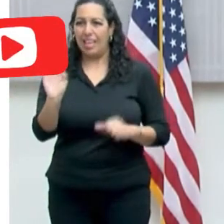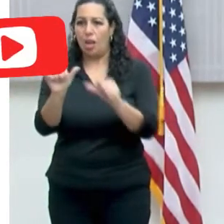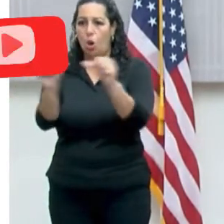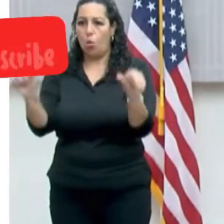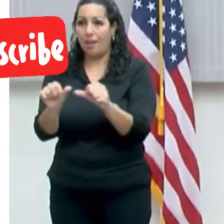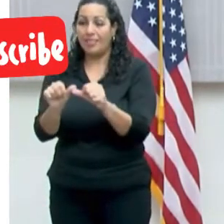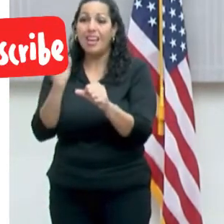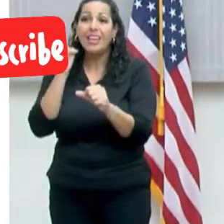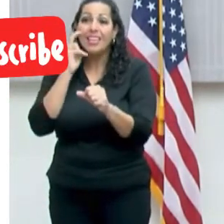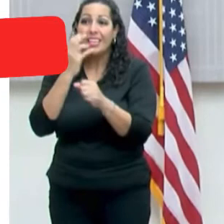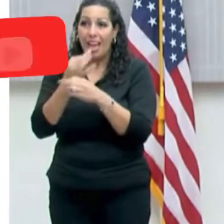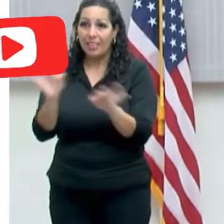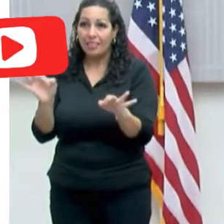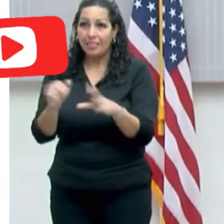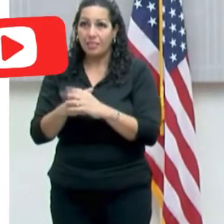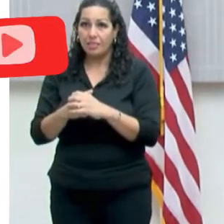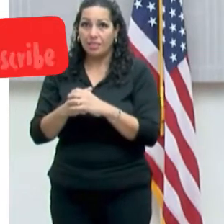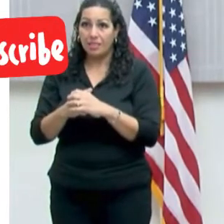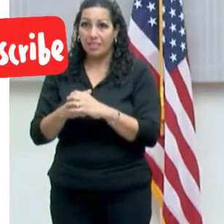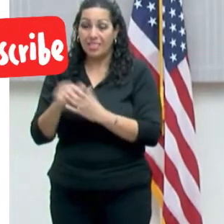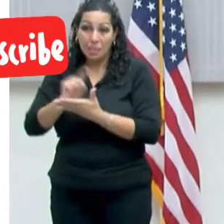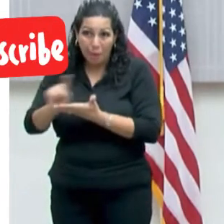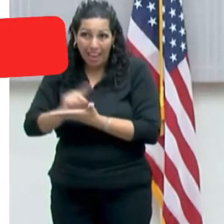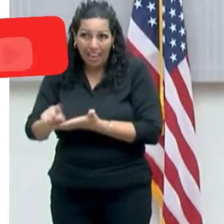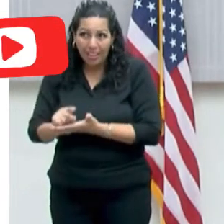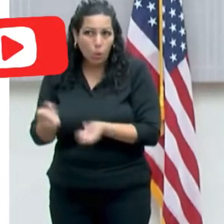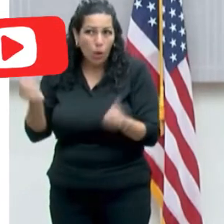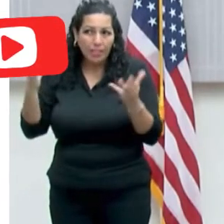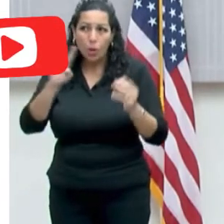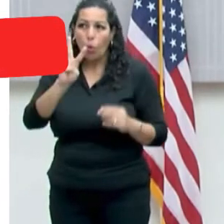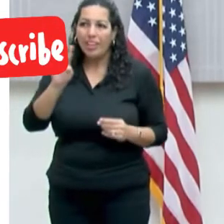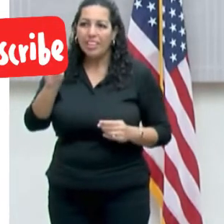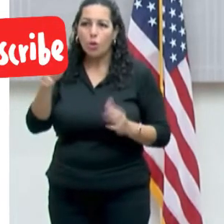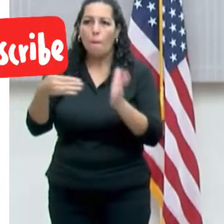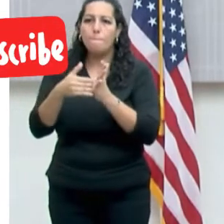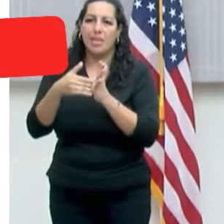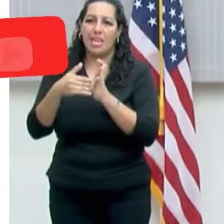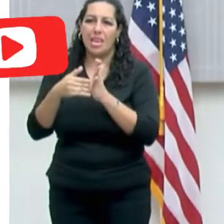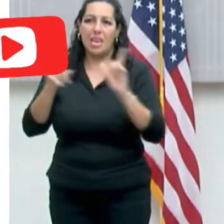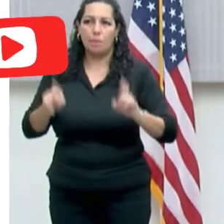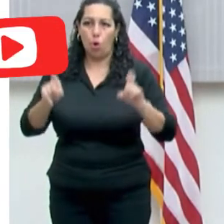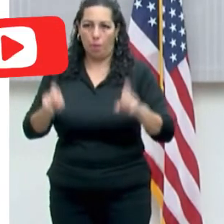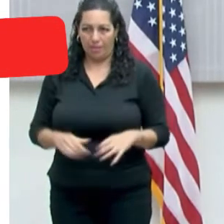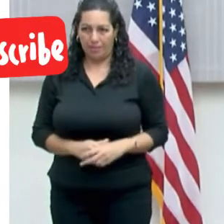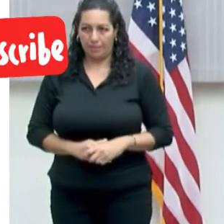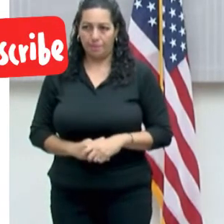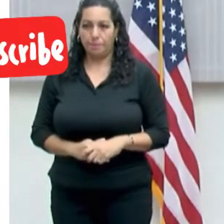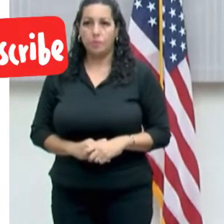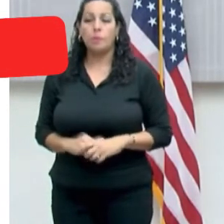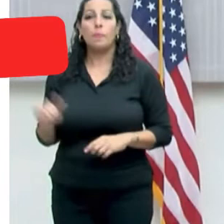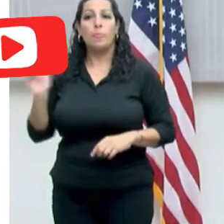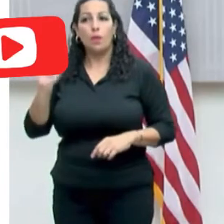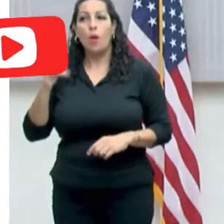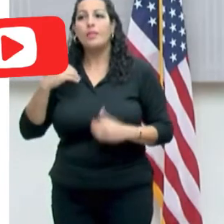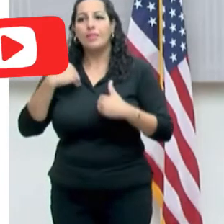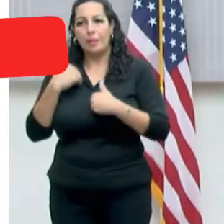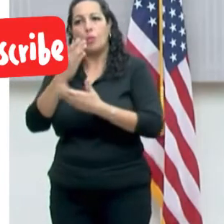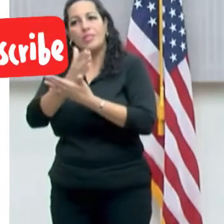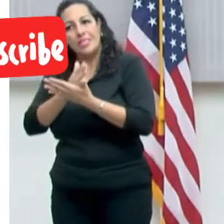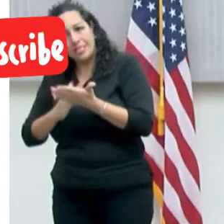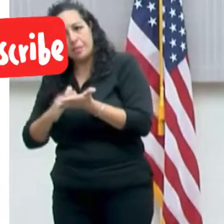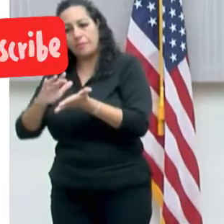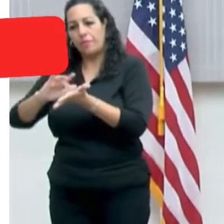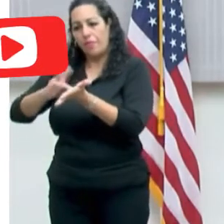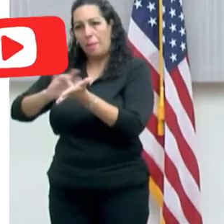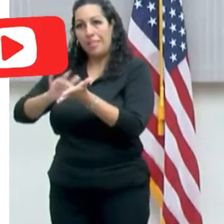gratuitas. Nosotros estamos haciendo alrededor de 42 mil pruebas semanales. También, como dice el señor gobernador, existen farmacias en donde ahora mismo